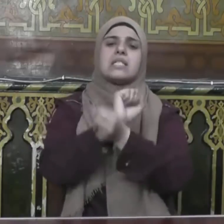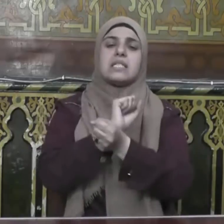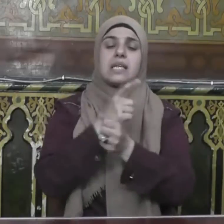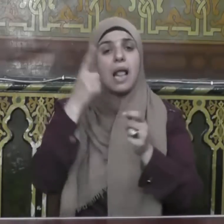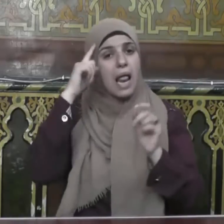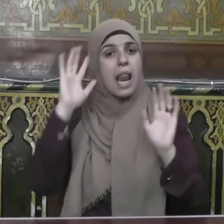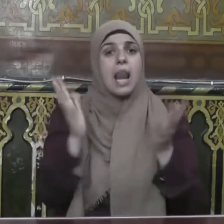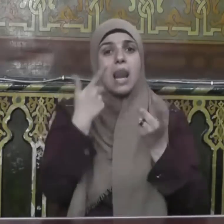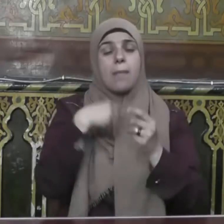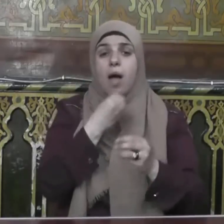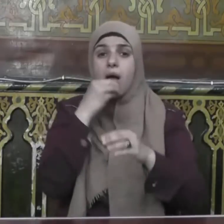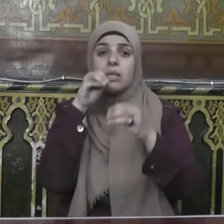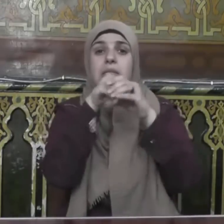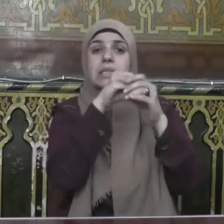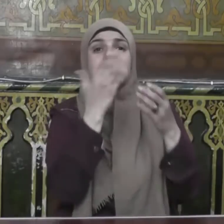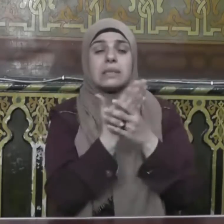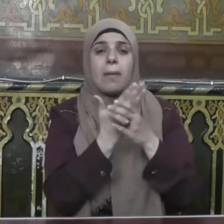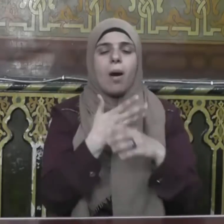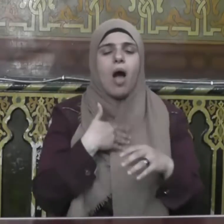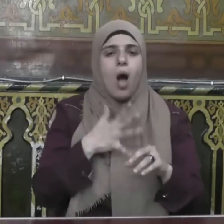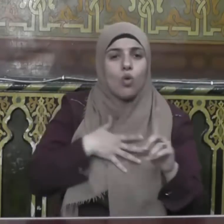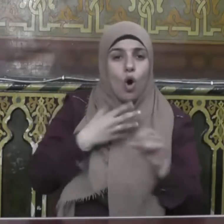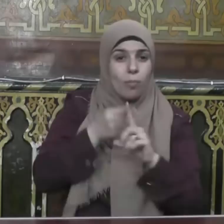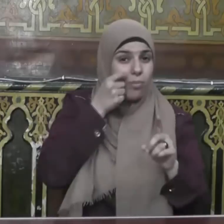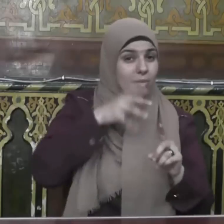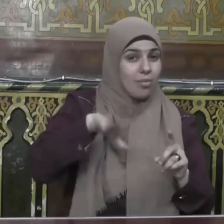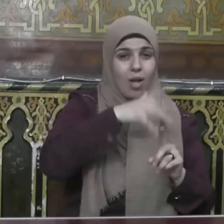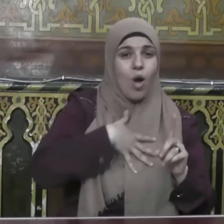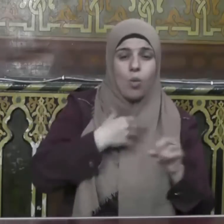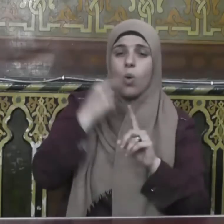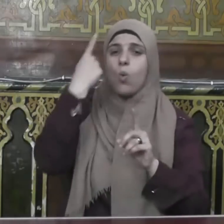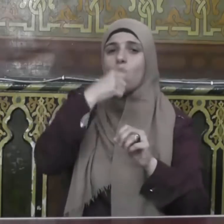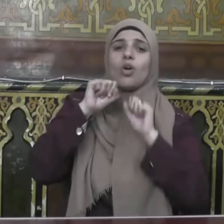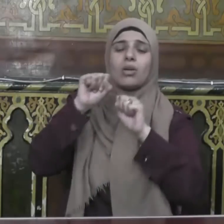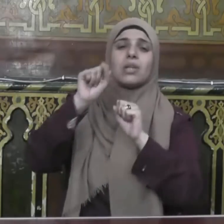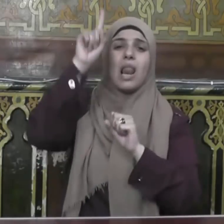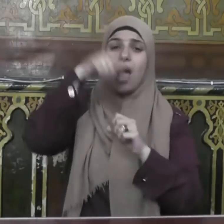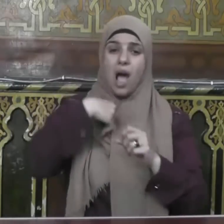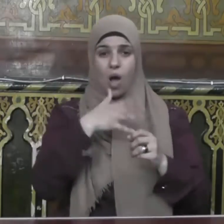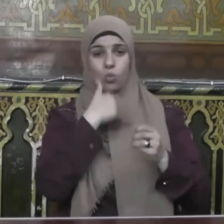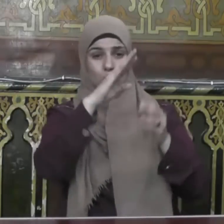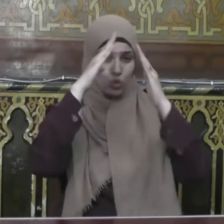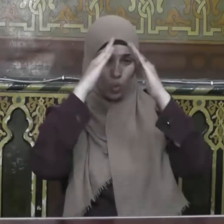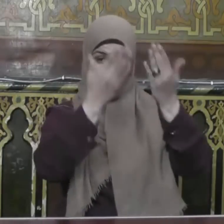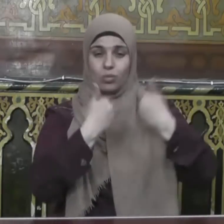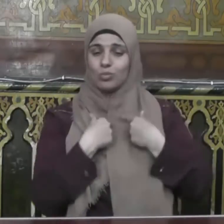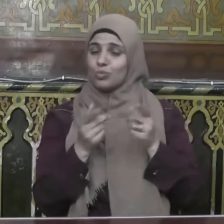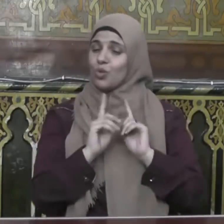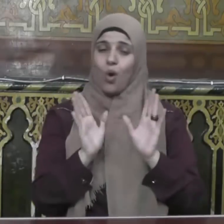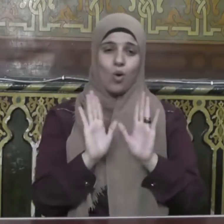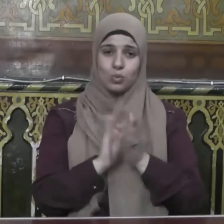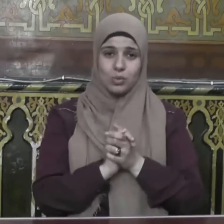نطعمكم لوجه الله لا نريد منكم جزاء ولا شكورا والإيمان